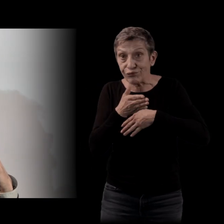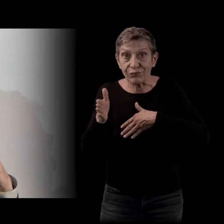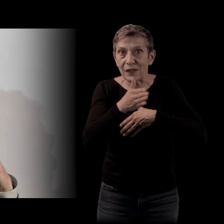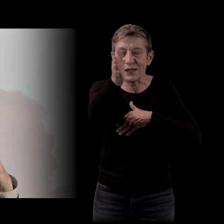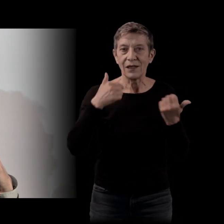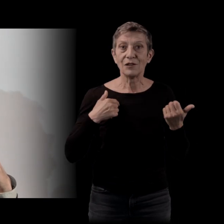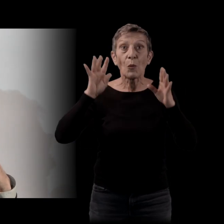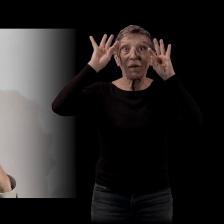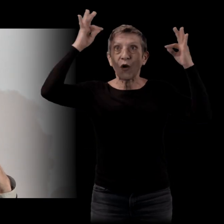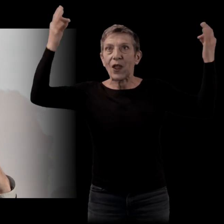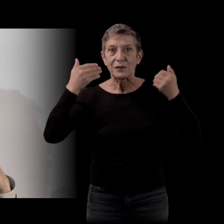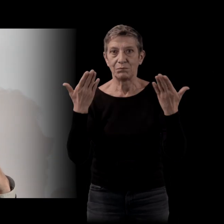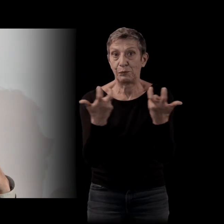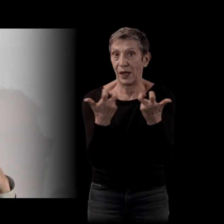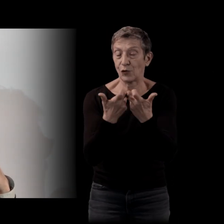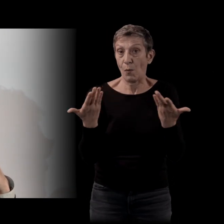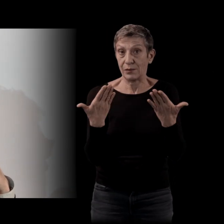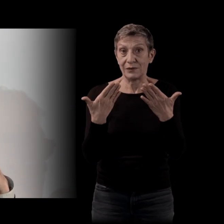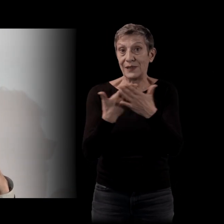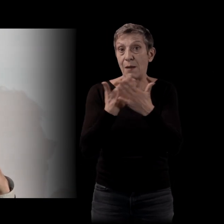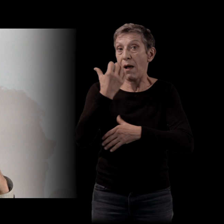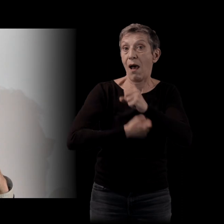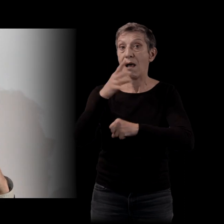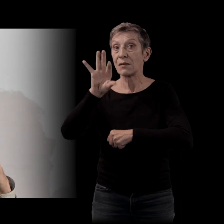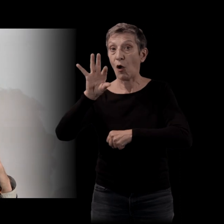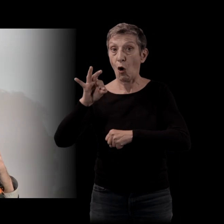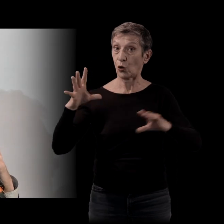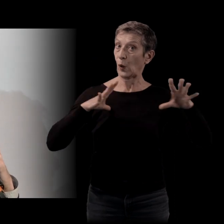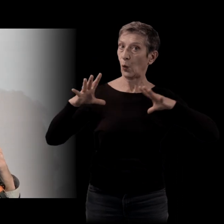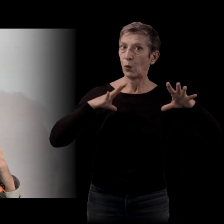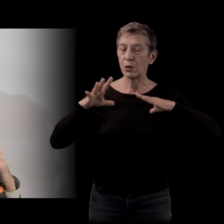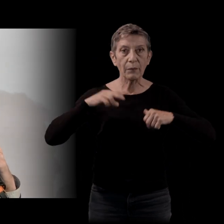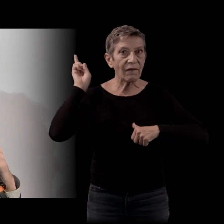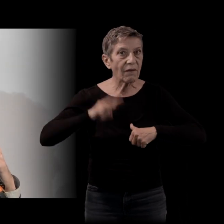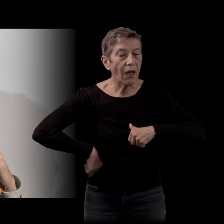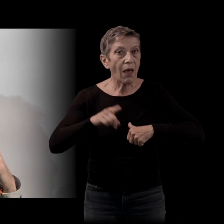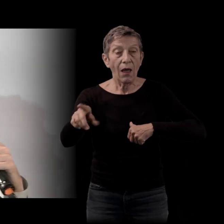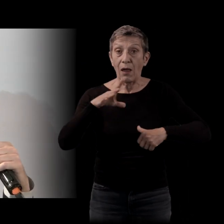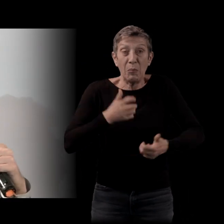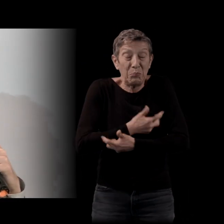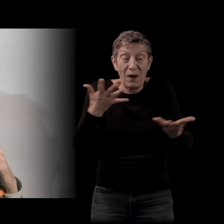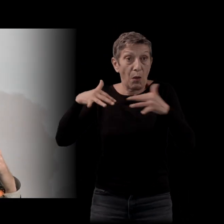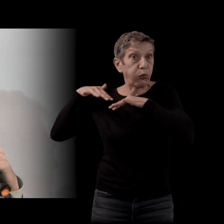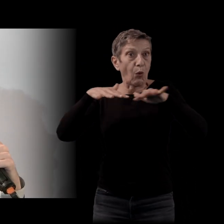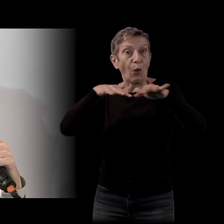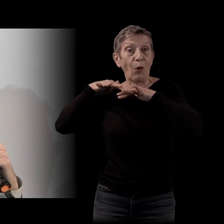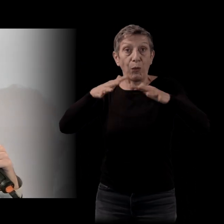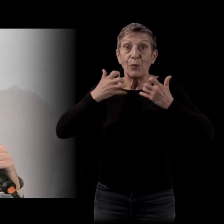hollywoodien qui était à la fois un divertissement populaire qui faisait 2 milliards d'entrées par semaine dans le monde entier ou 1 milliard